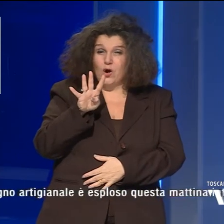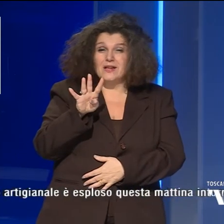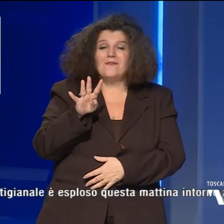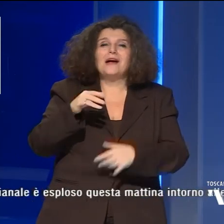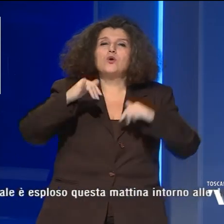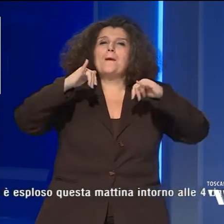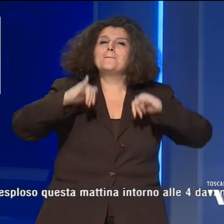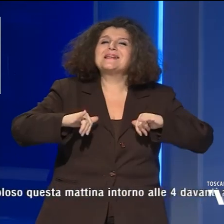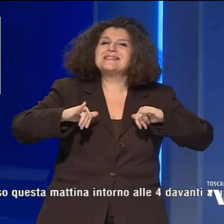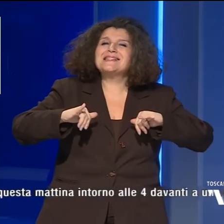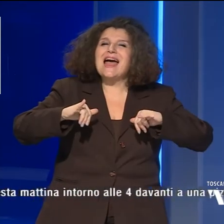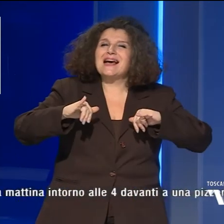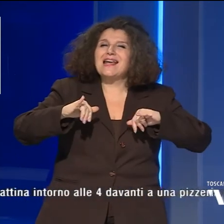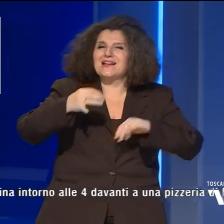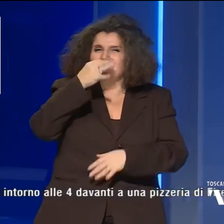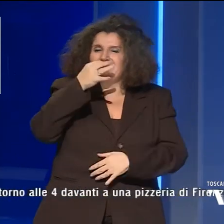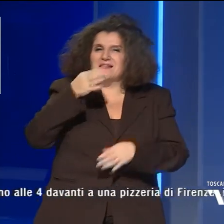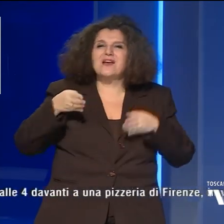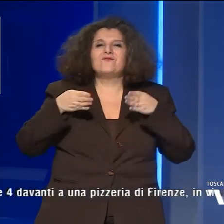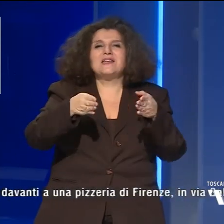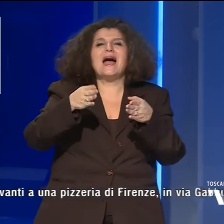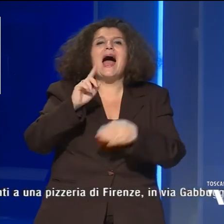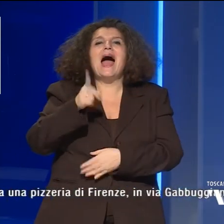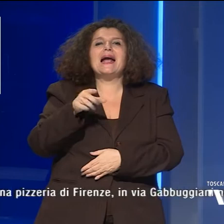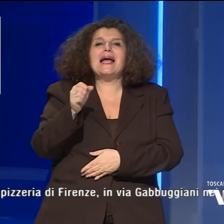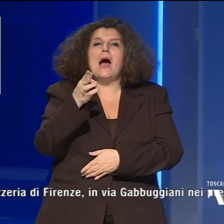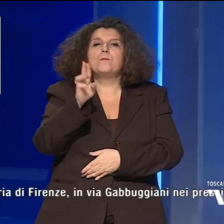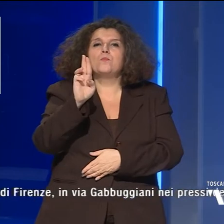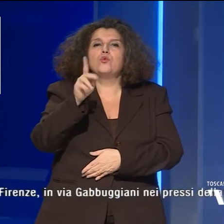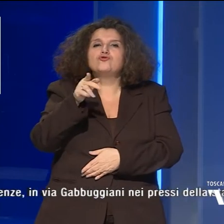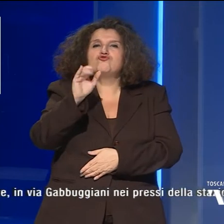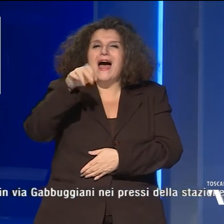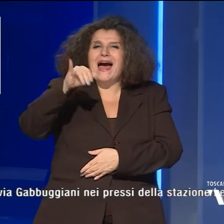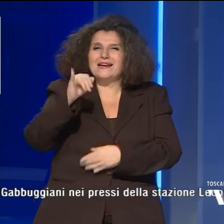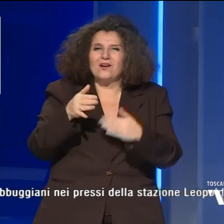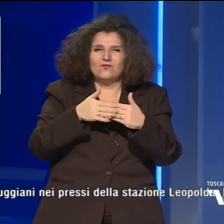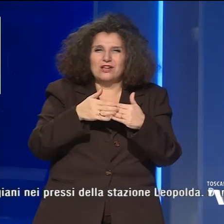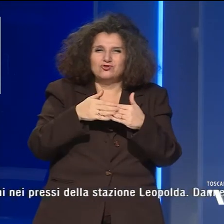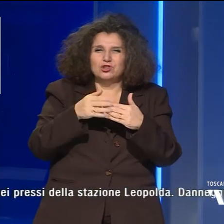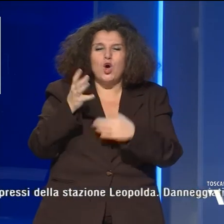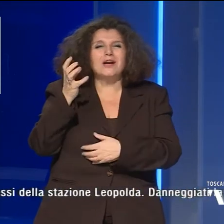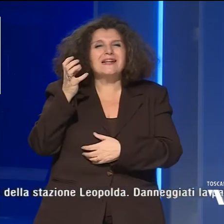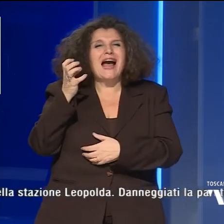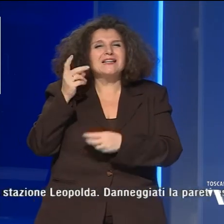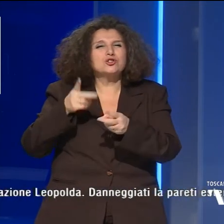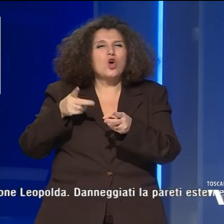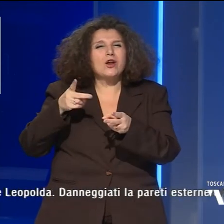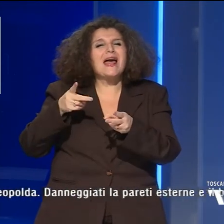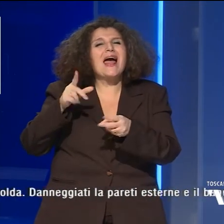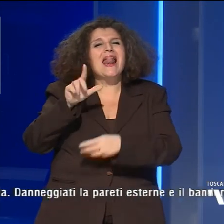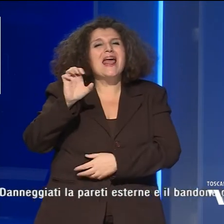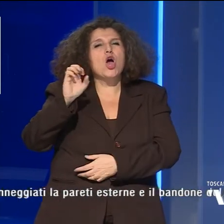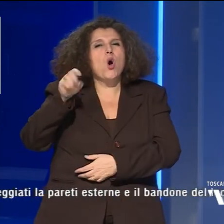pizzeria di Firenze in via Gabbugiani, nei pressi della stazione Leopolda.